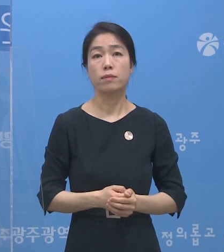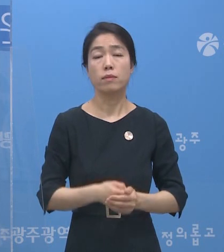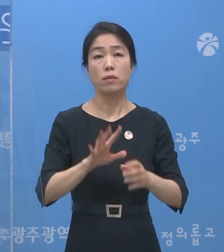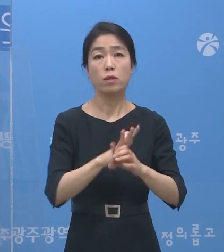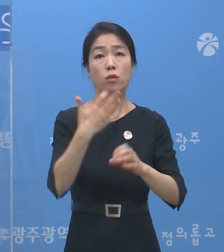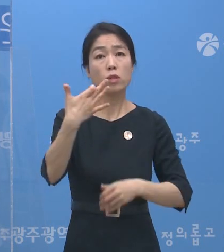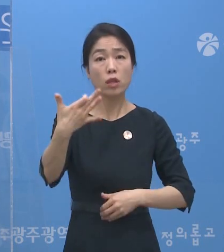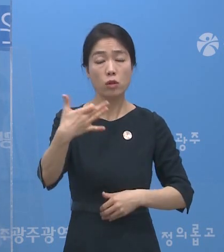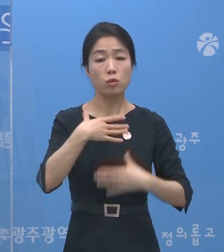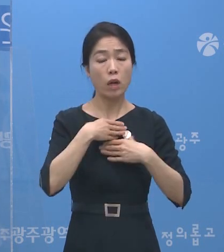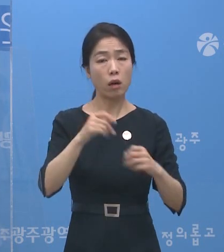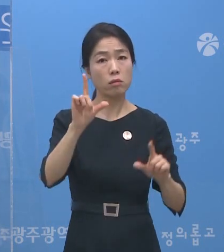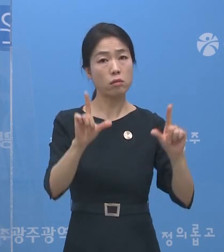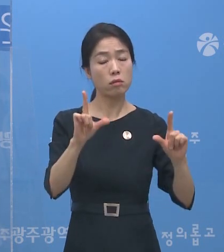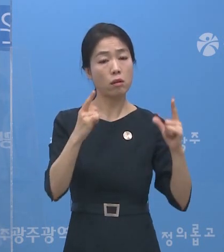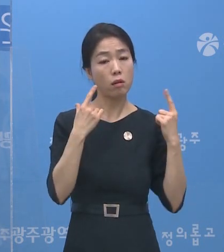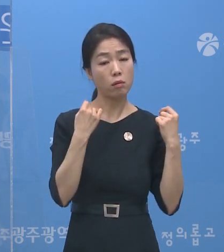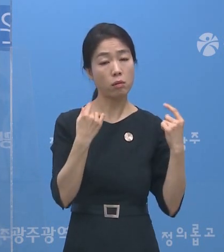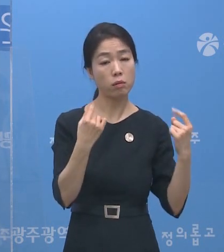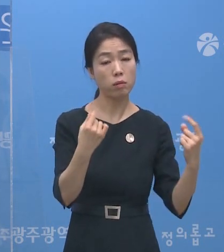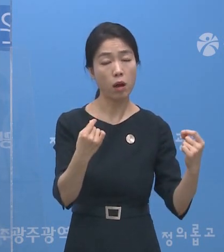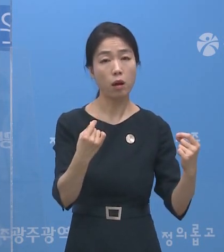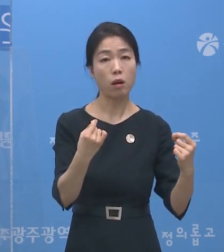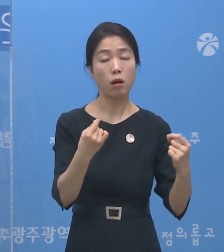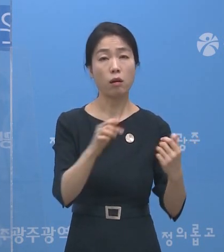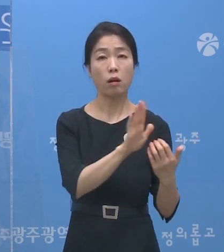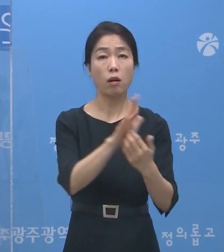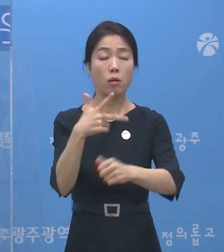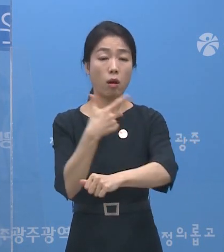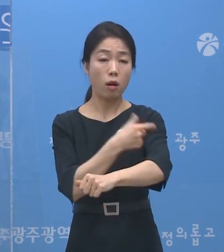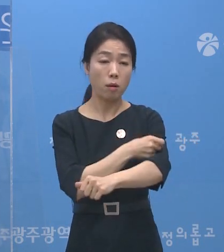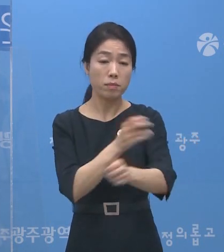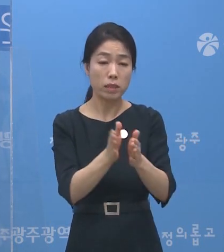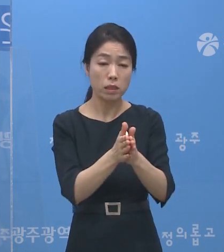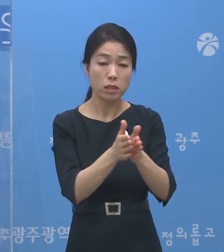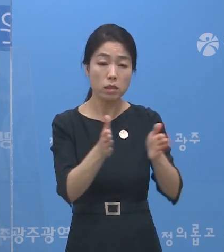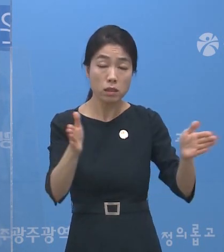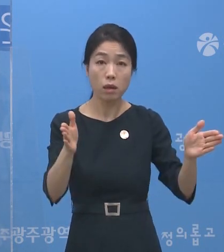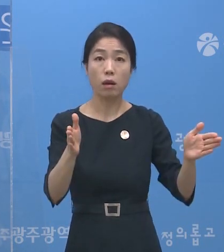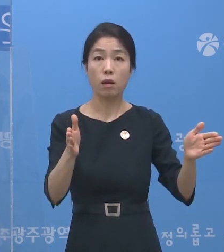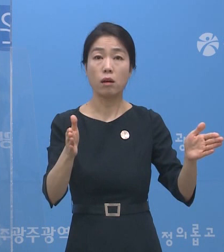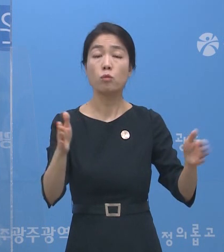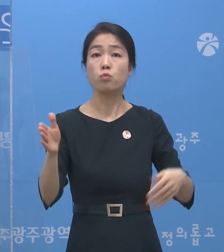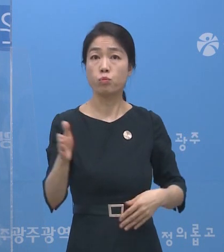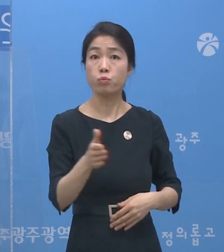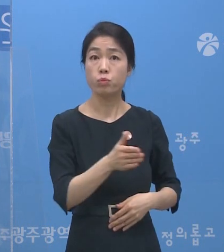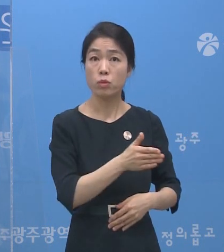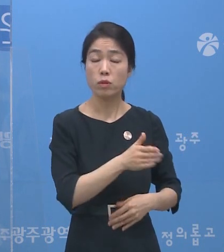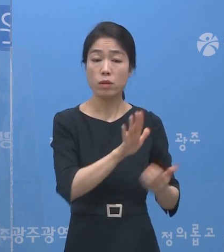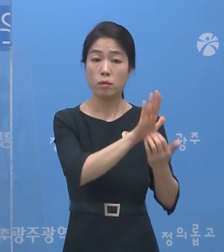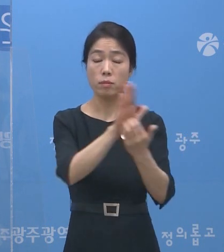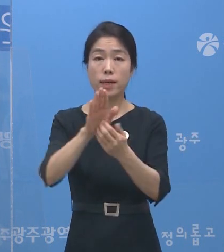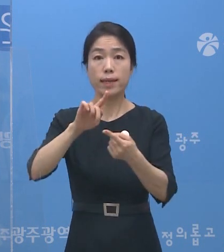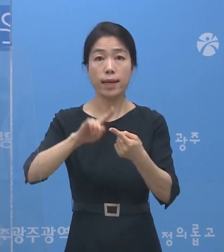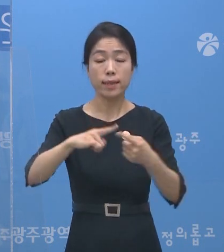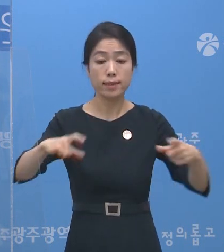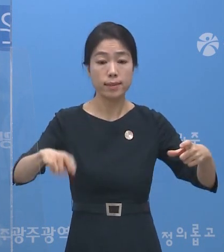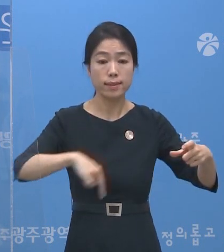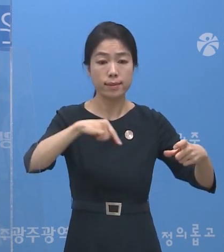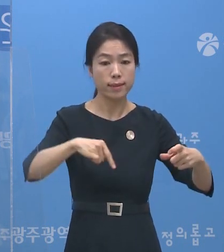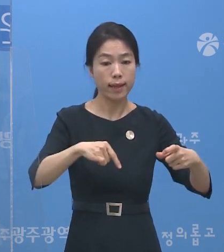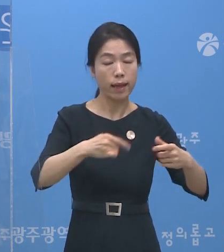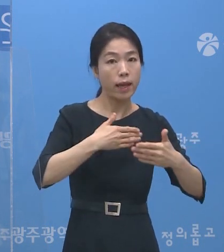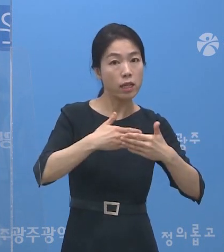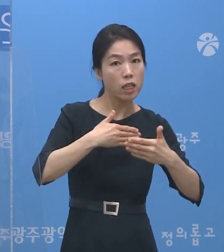코로나19 안정세가 유지되고 백신 접종이 본격적으로 시작되면서 방역에 대한 지역사회의